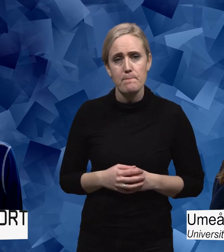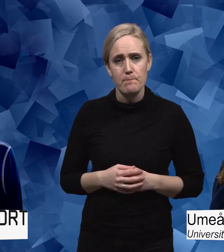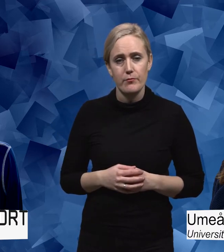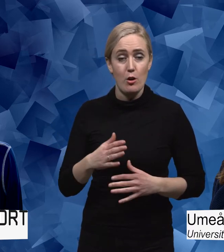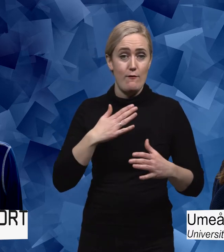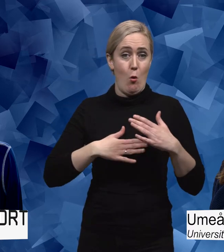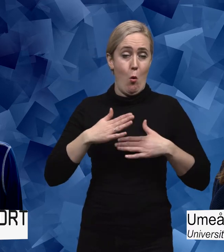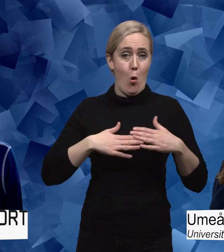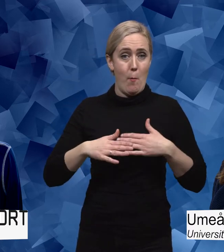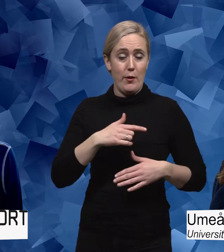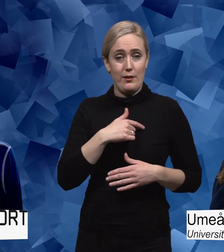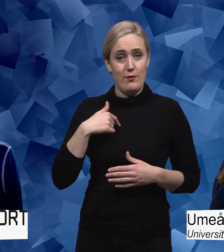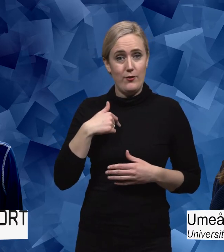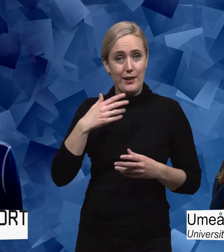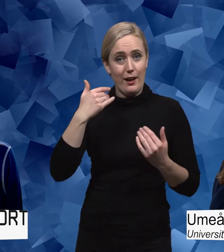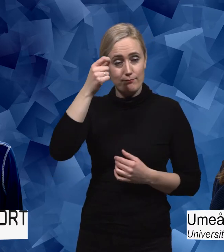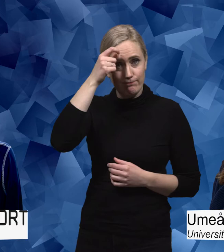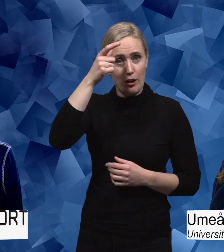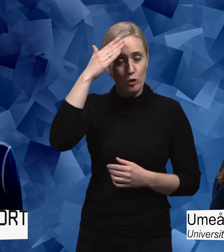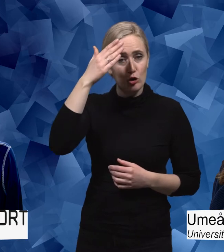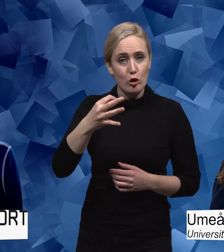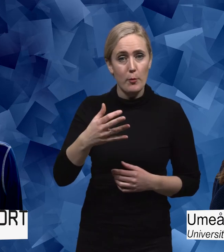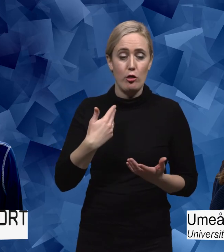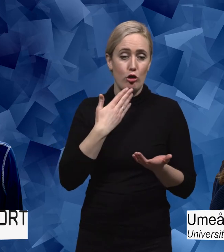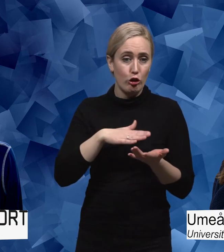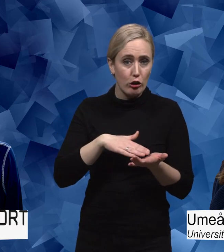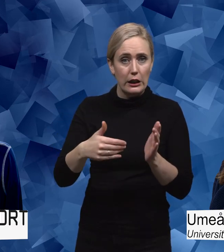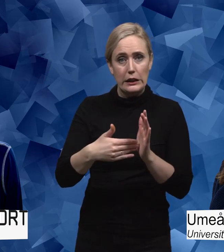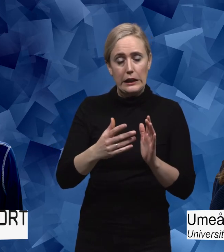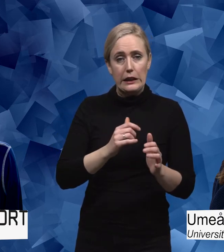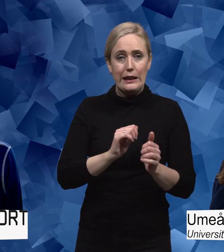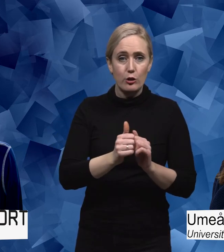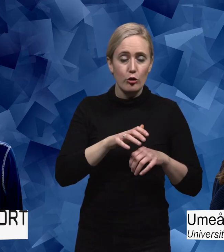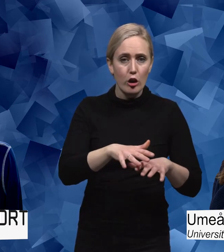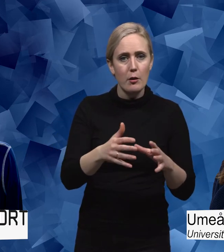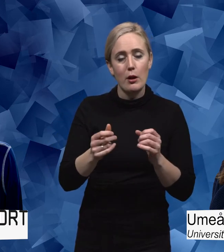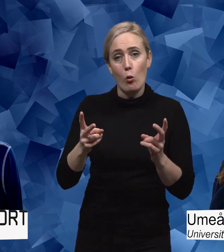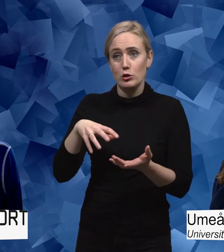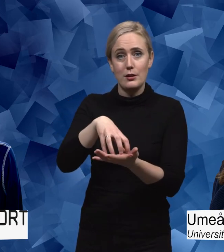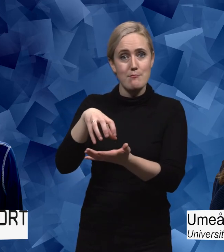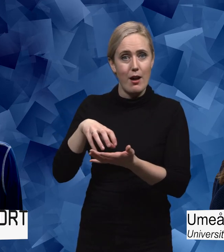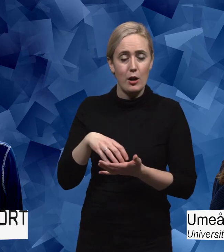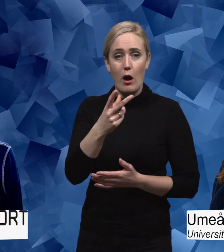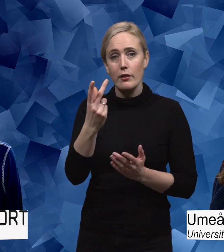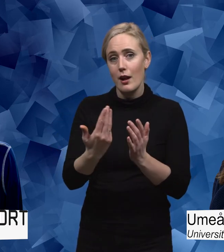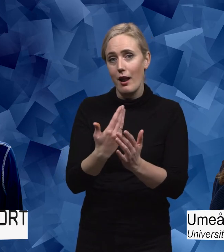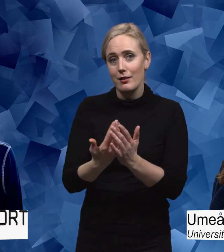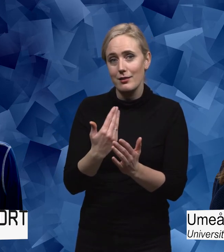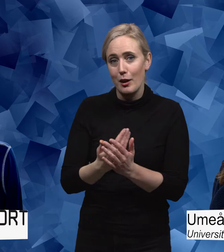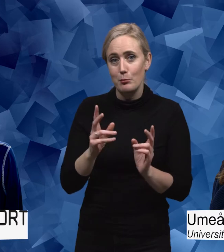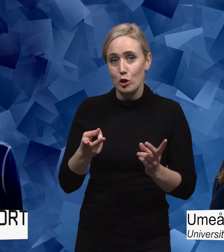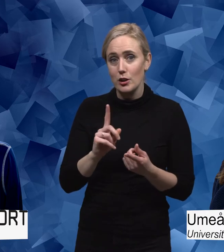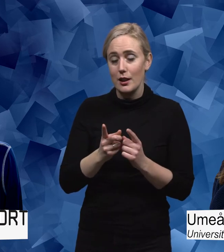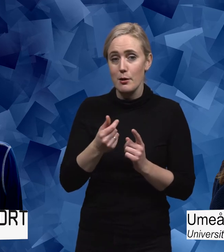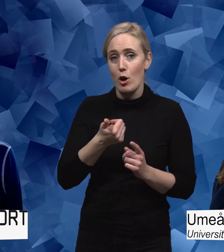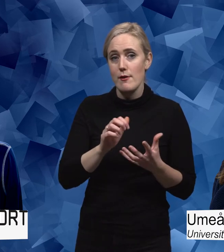att förhoppningsvis kan bidra med kunskap som både kan vara till nytta för idrottsrörelsen, men också för samhället i stort och kanske också för andra länder som står